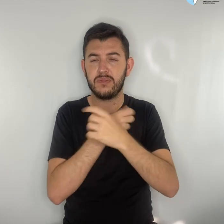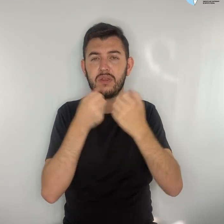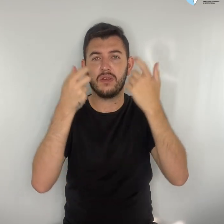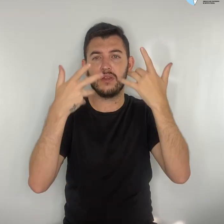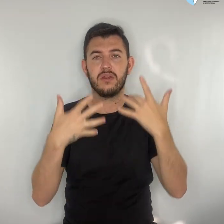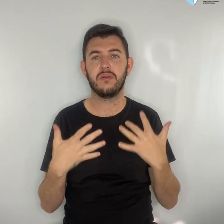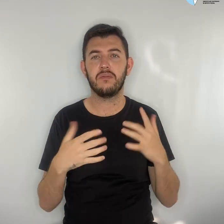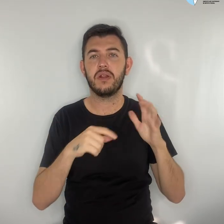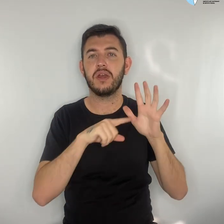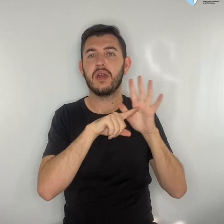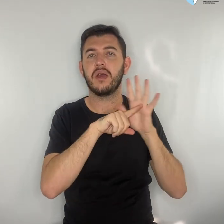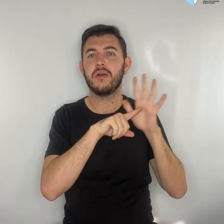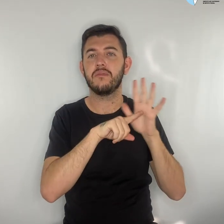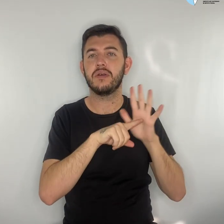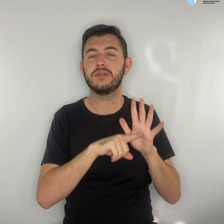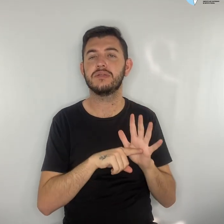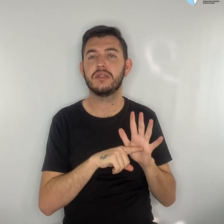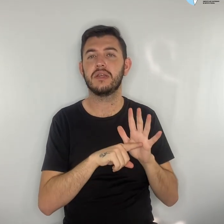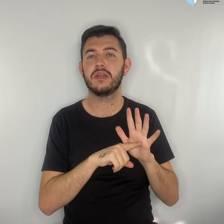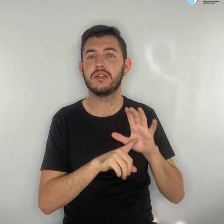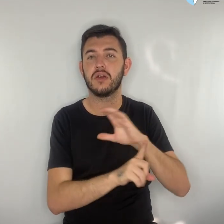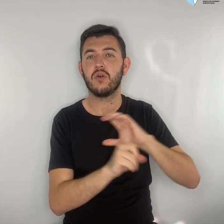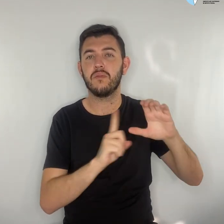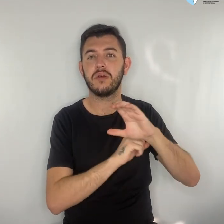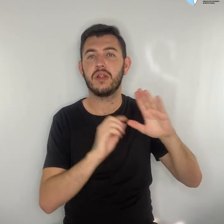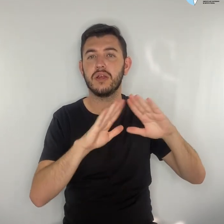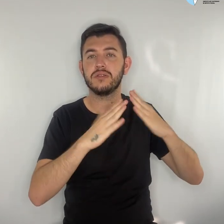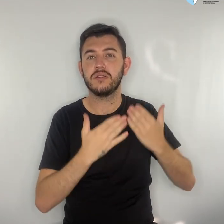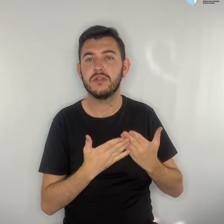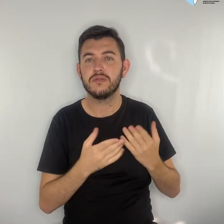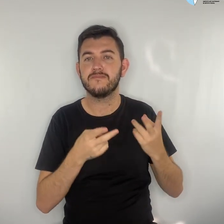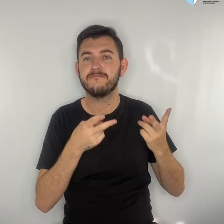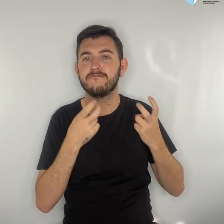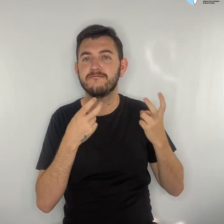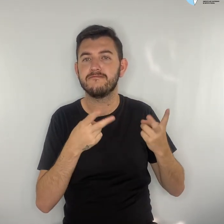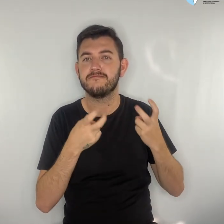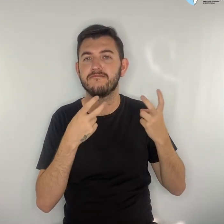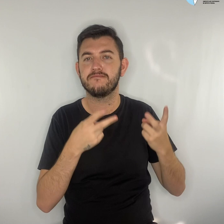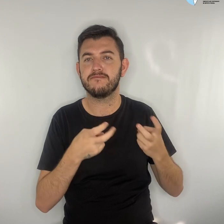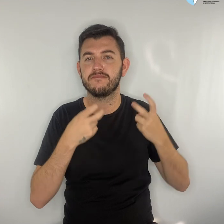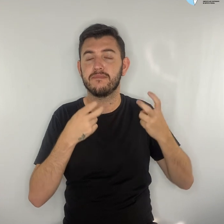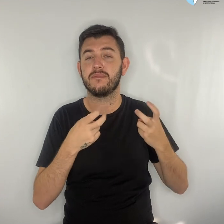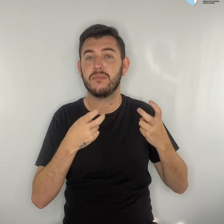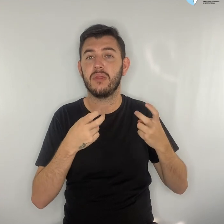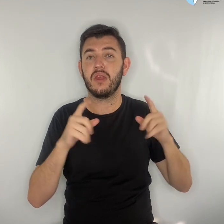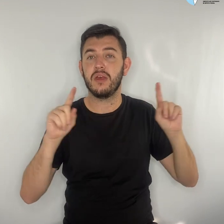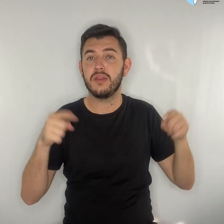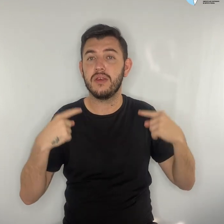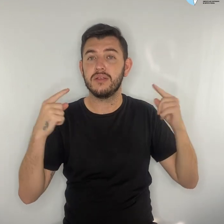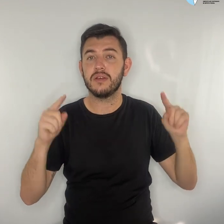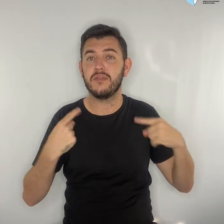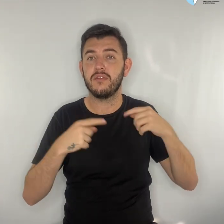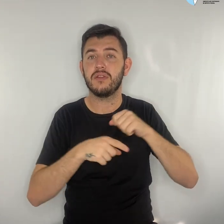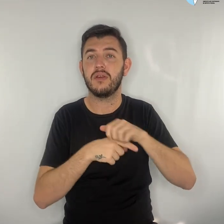ouvindo a comunidade escolar, desafios e demandas da educação pública de São Paulo,